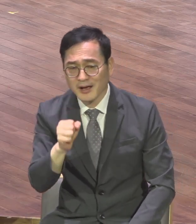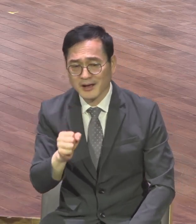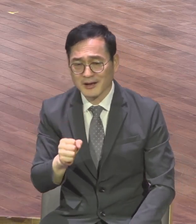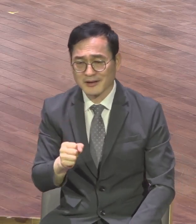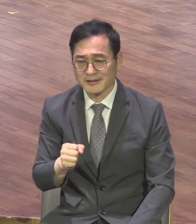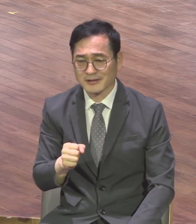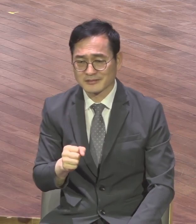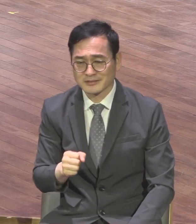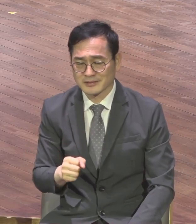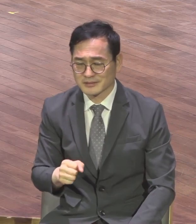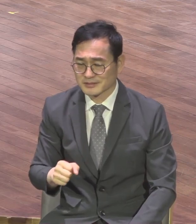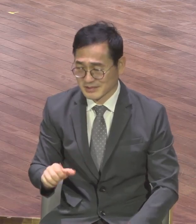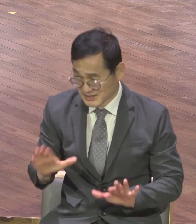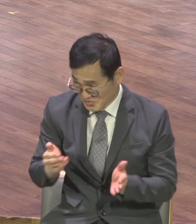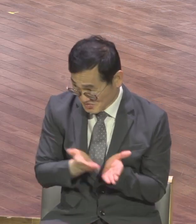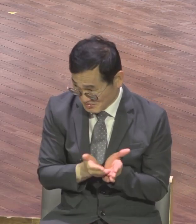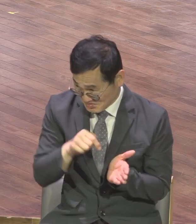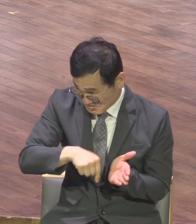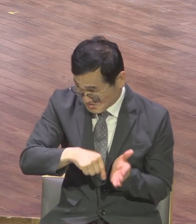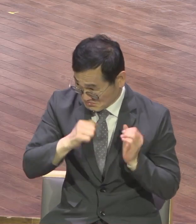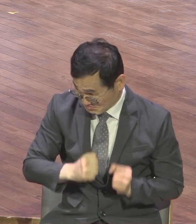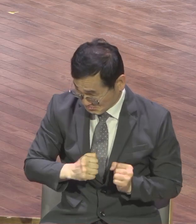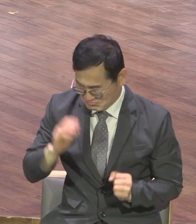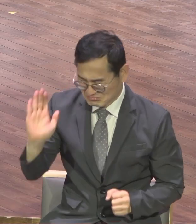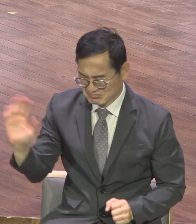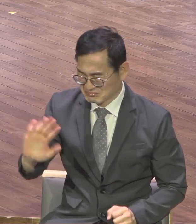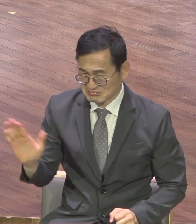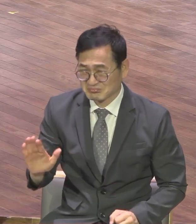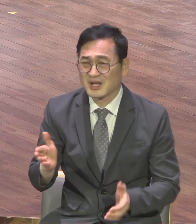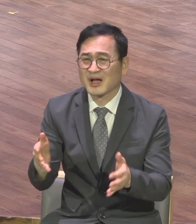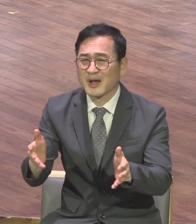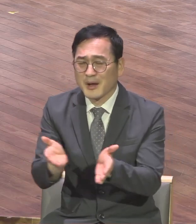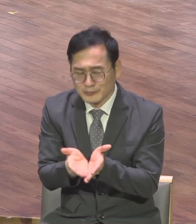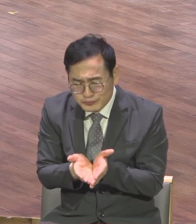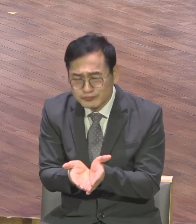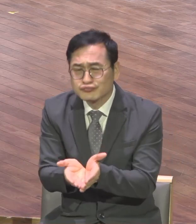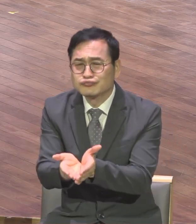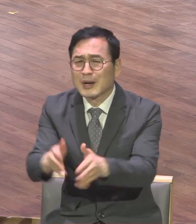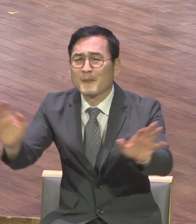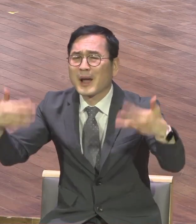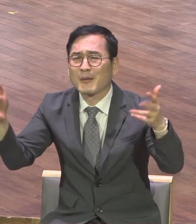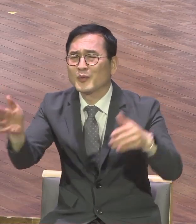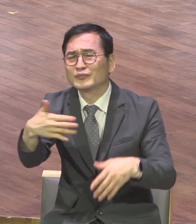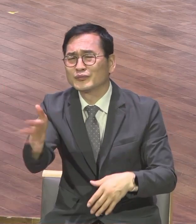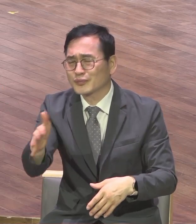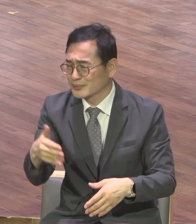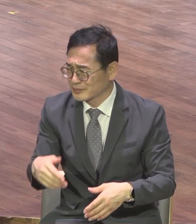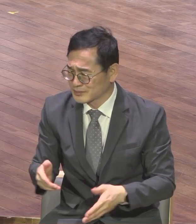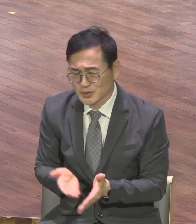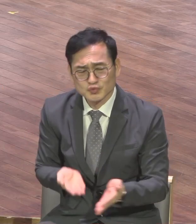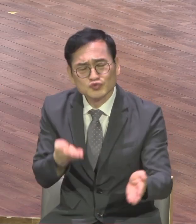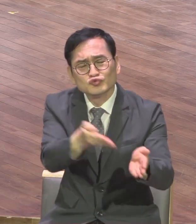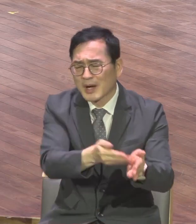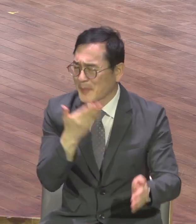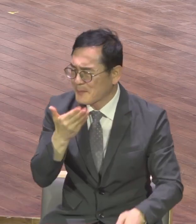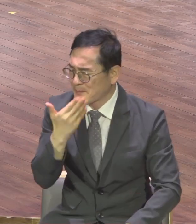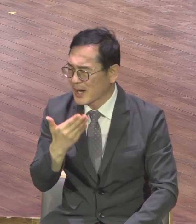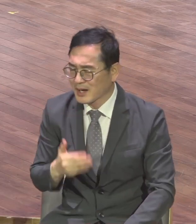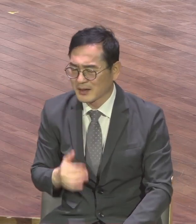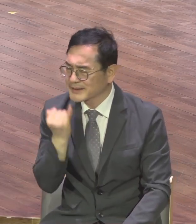바람이 잦아 드니까 야 미항을 출발한 것이 참 잘한 것이다 선풍에 불어서 쫙 하니까